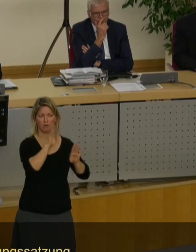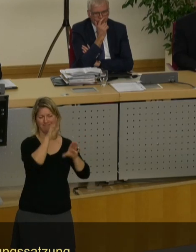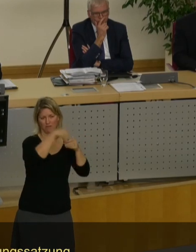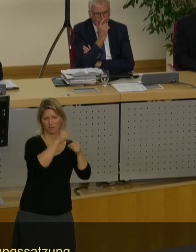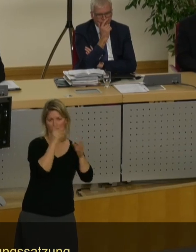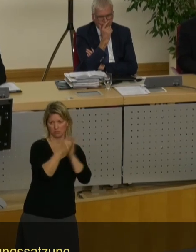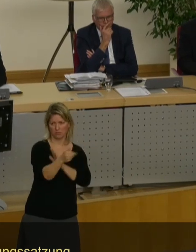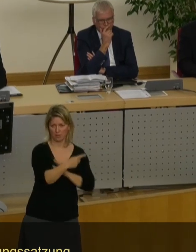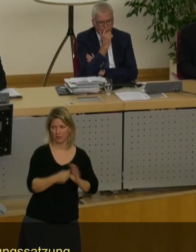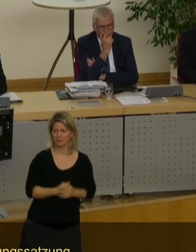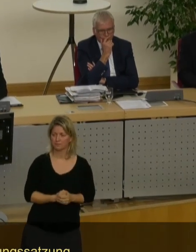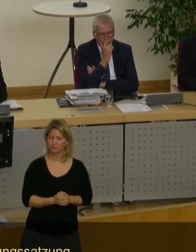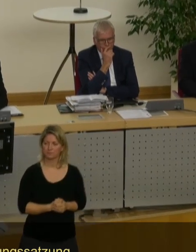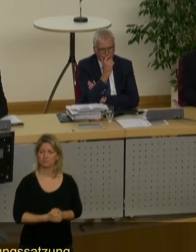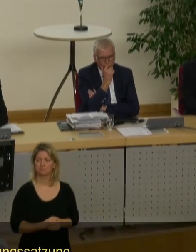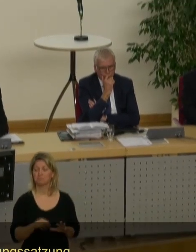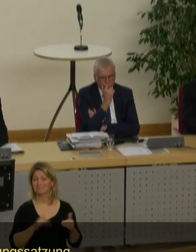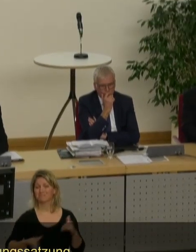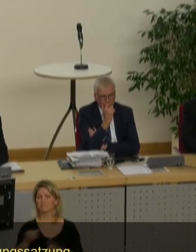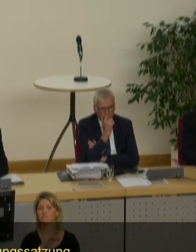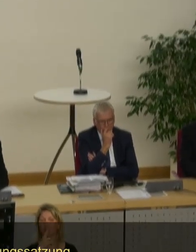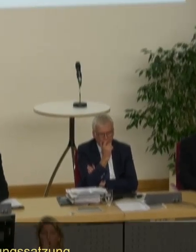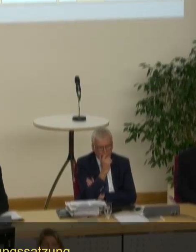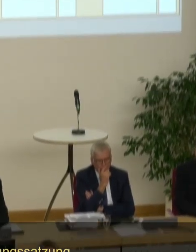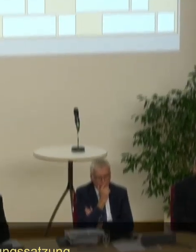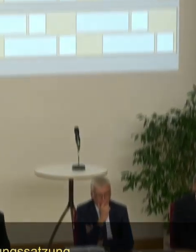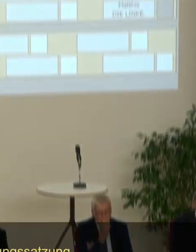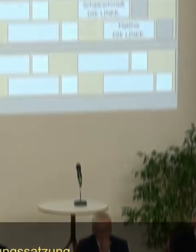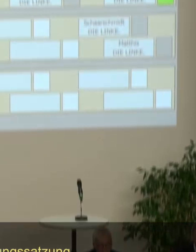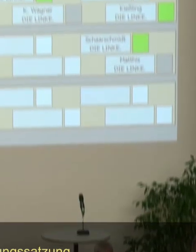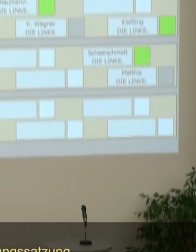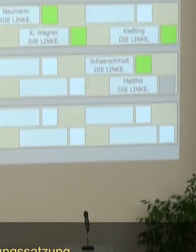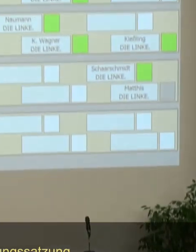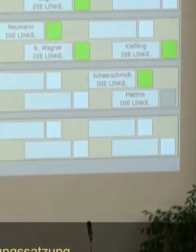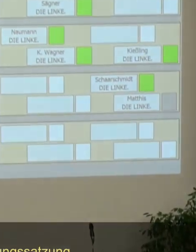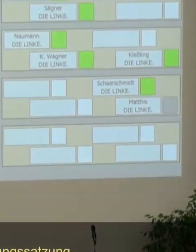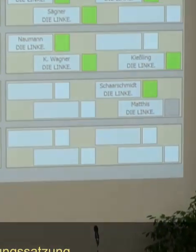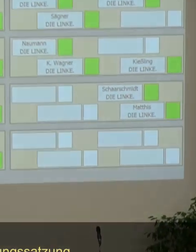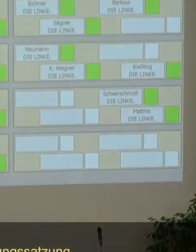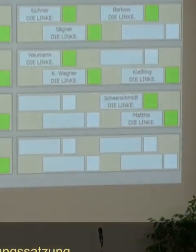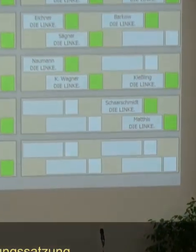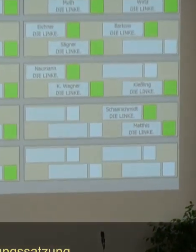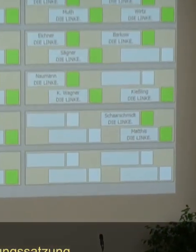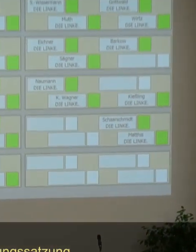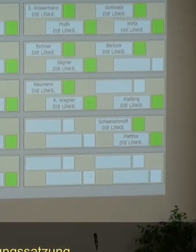wer dem interfraktionellen Ersetzungsantrag seine Zustimmung geben möchte, wäre jetzt an der Reihe.